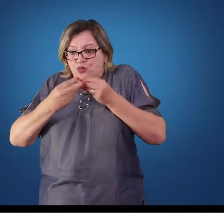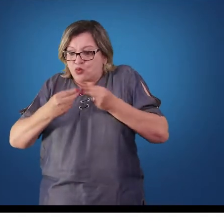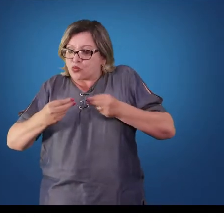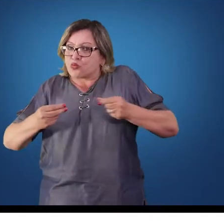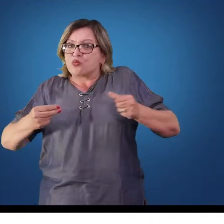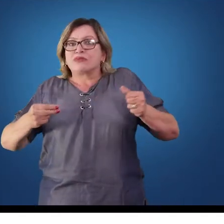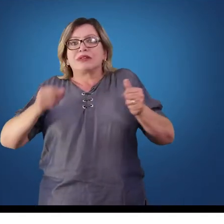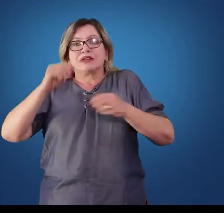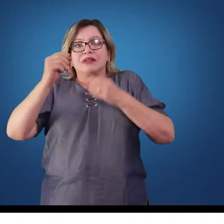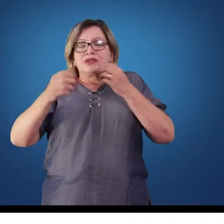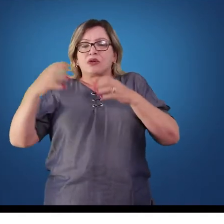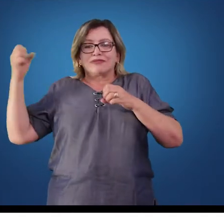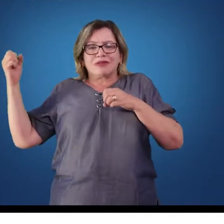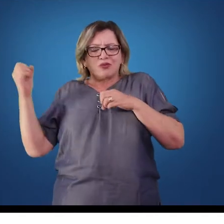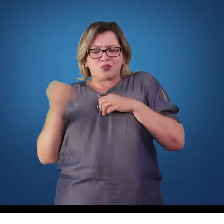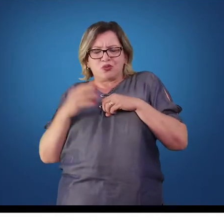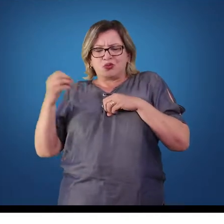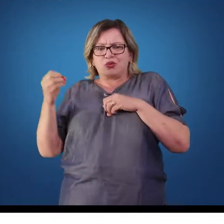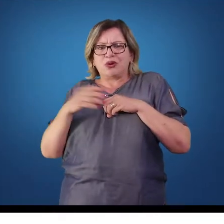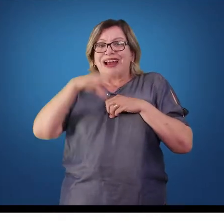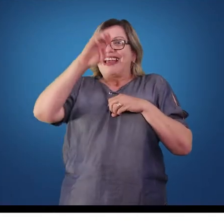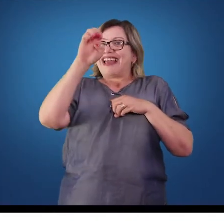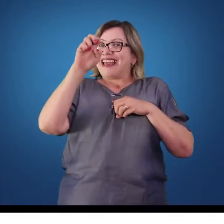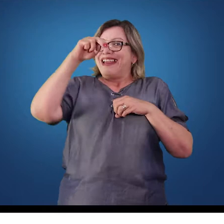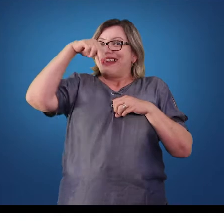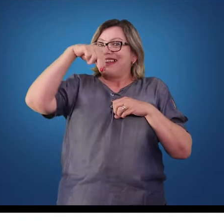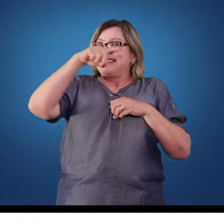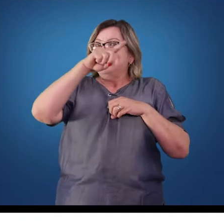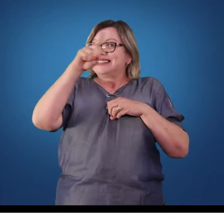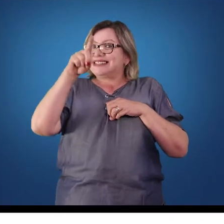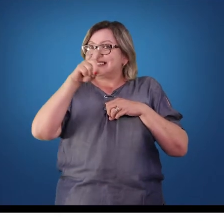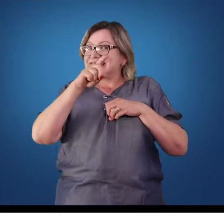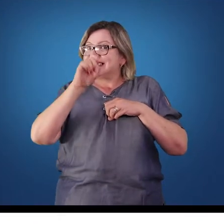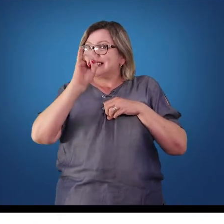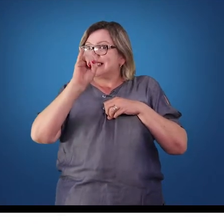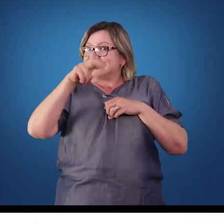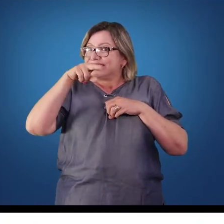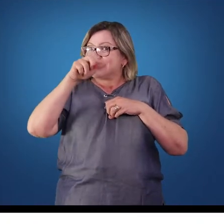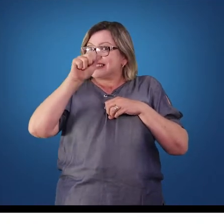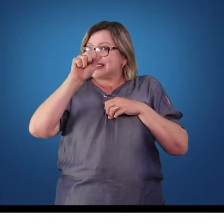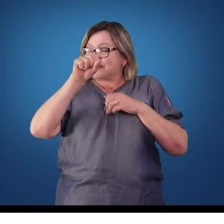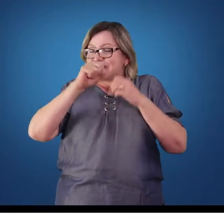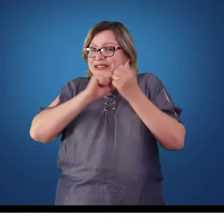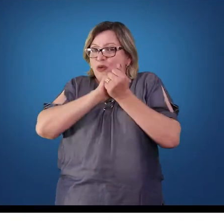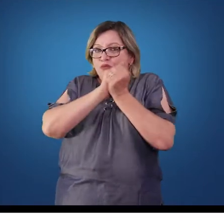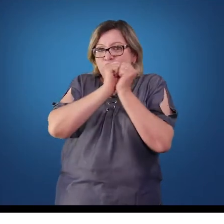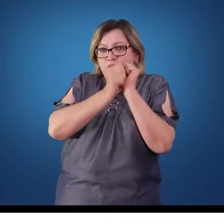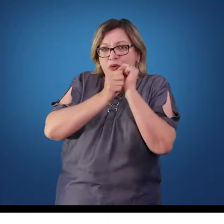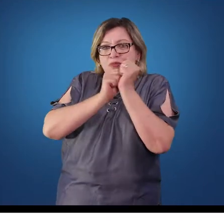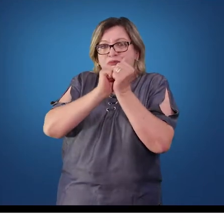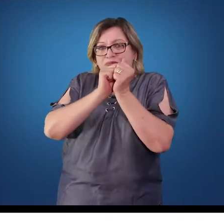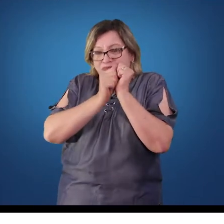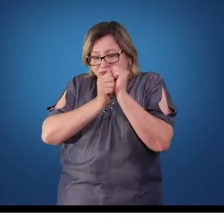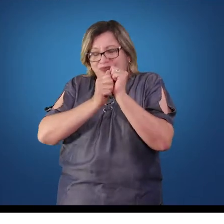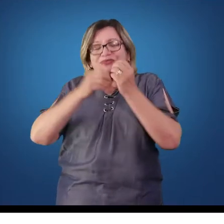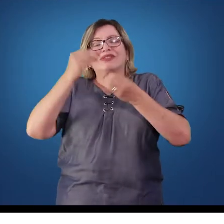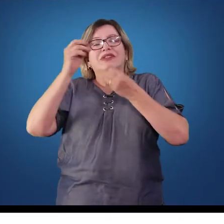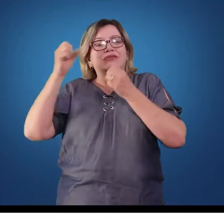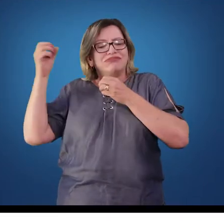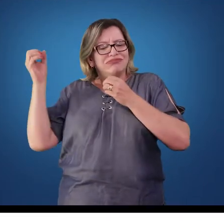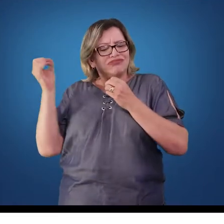através de enzimas, já pelo processo de mastigação, pela liberação de enzimas salivares.